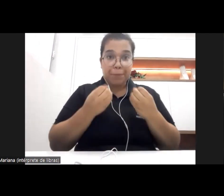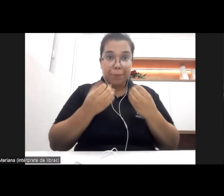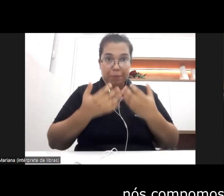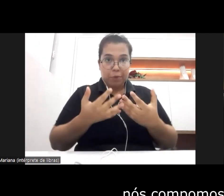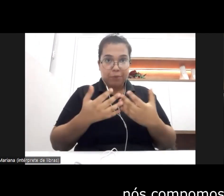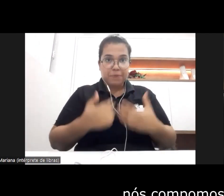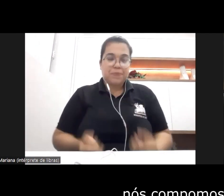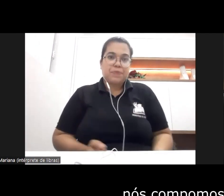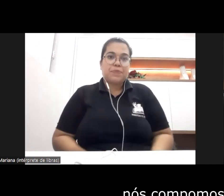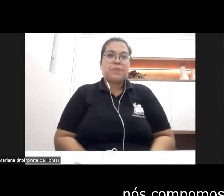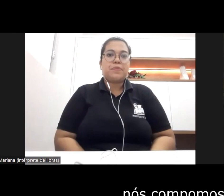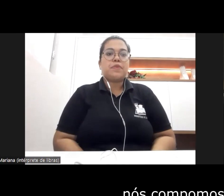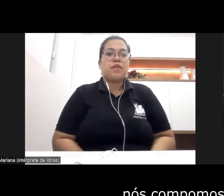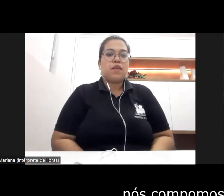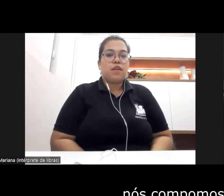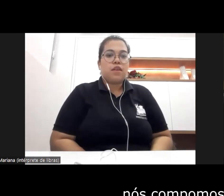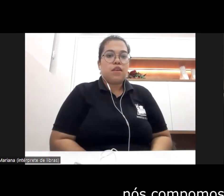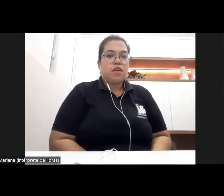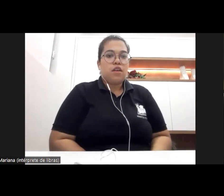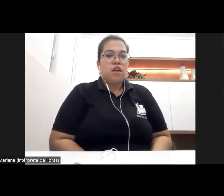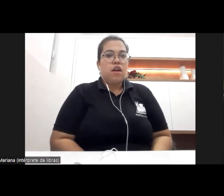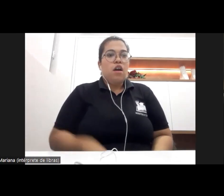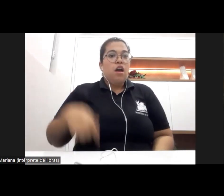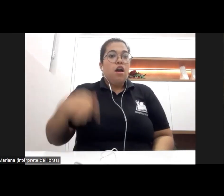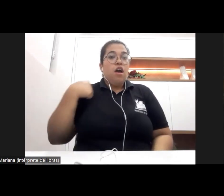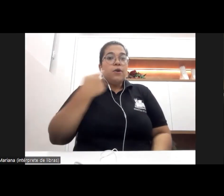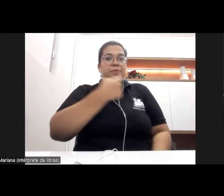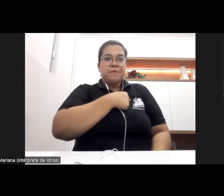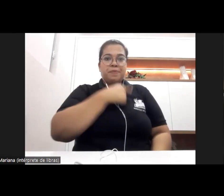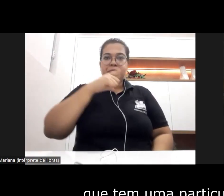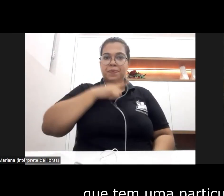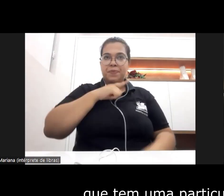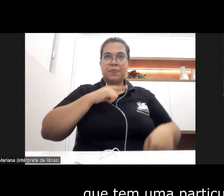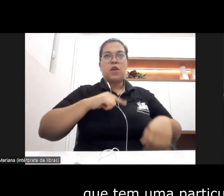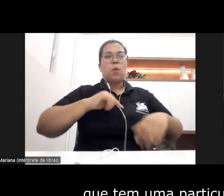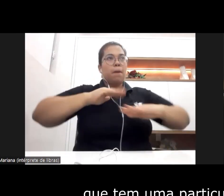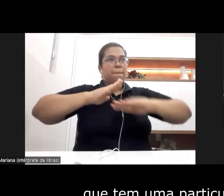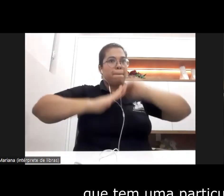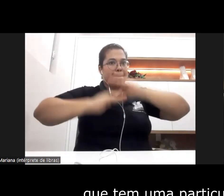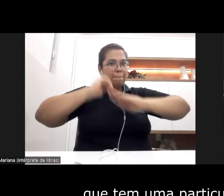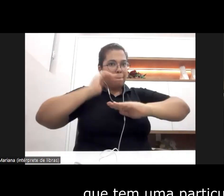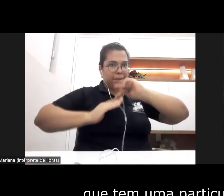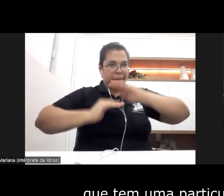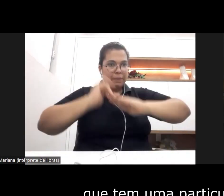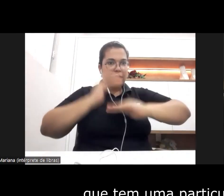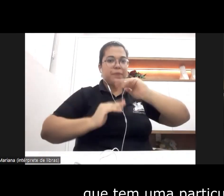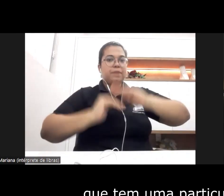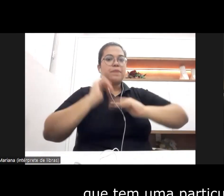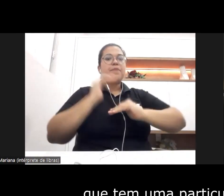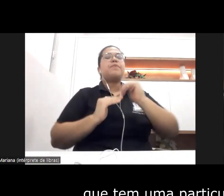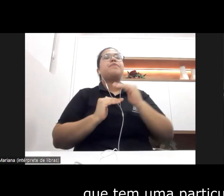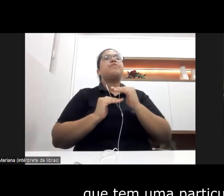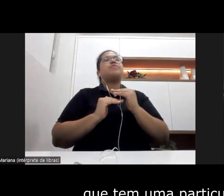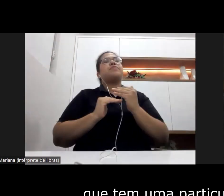nós compomos uma profissão que tem uma